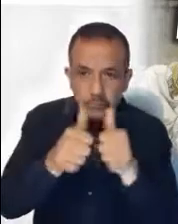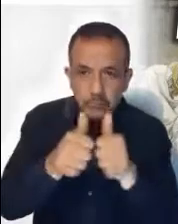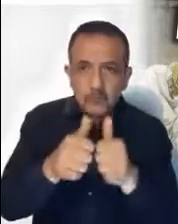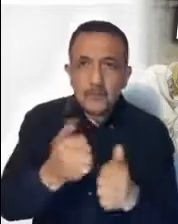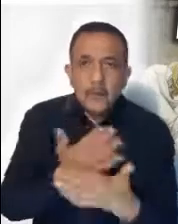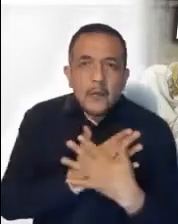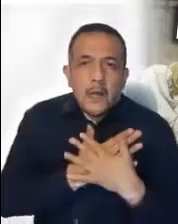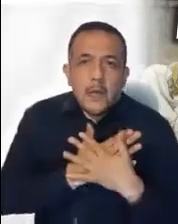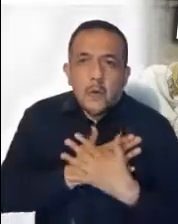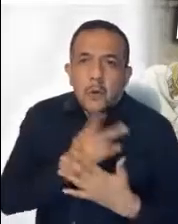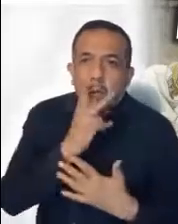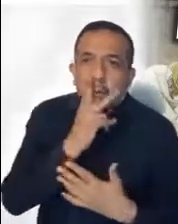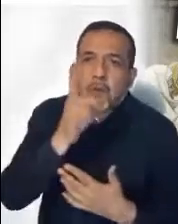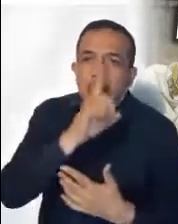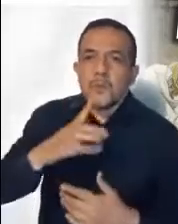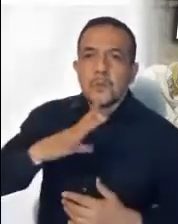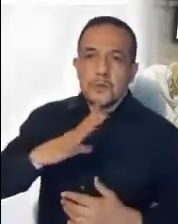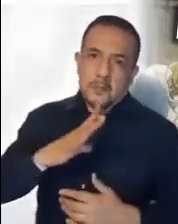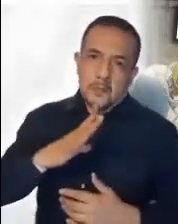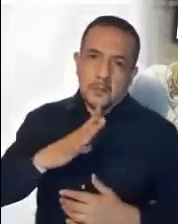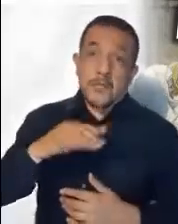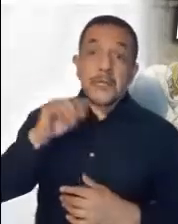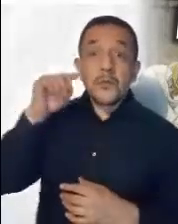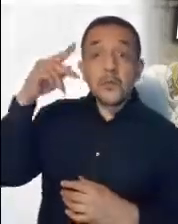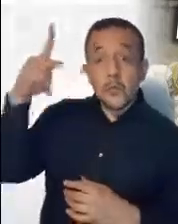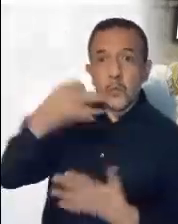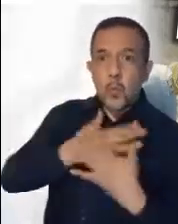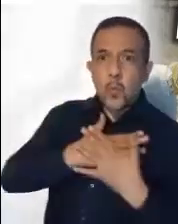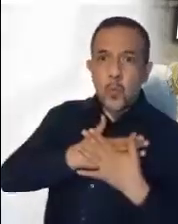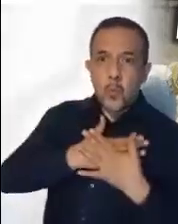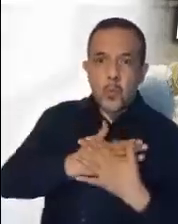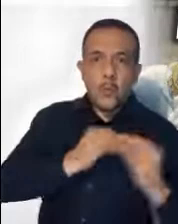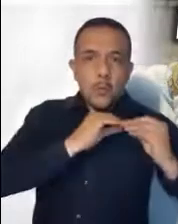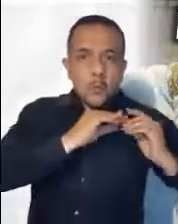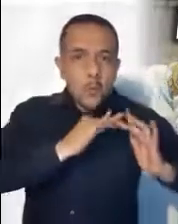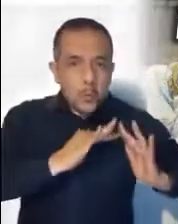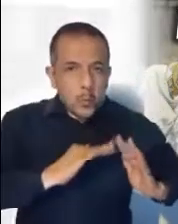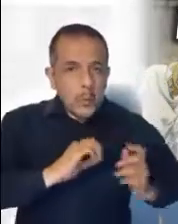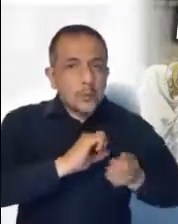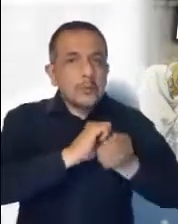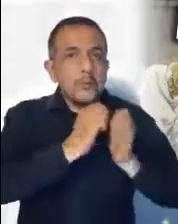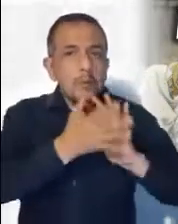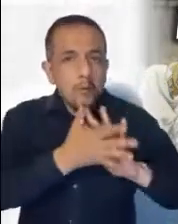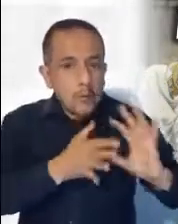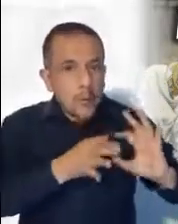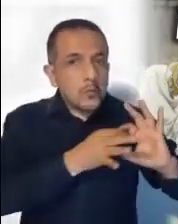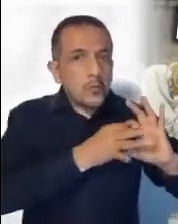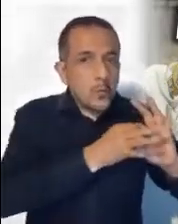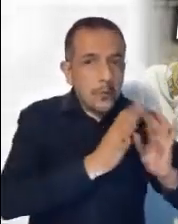misterio de amor del Padre, que nos transforma, que nos une a Jesús.